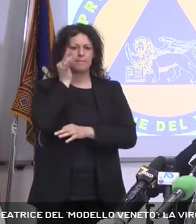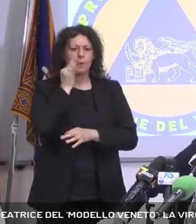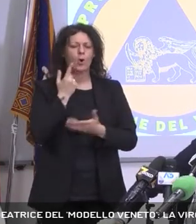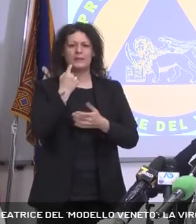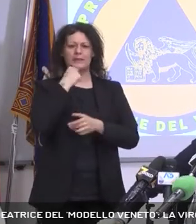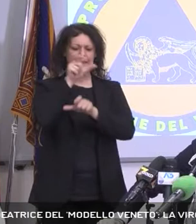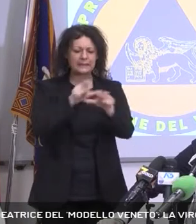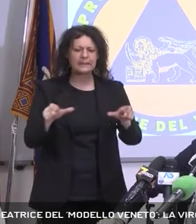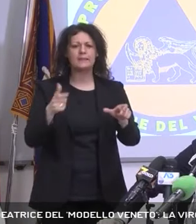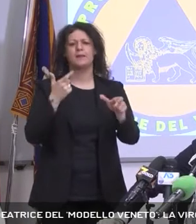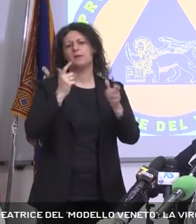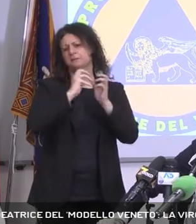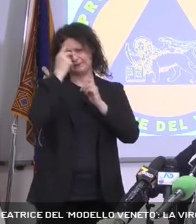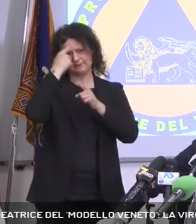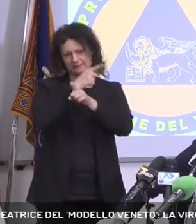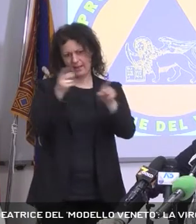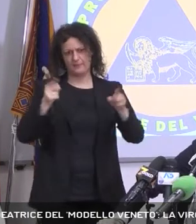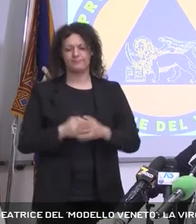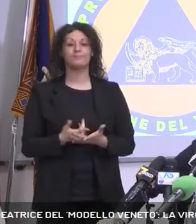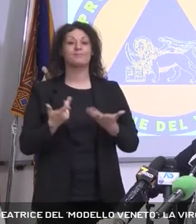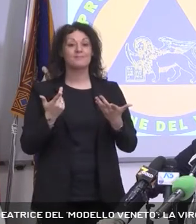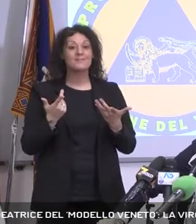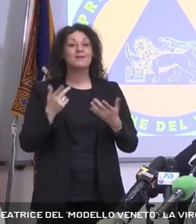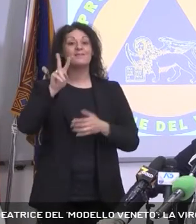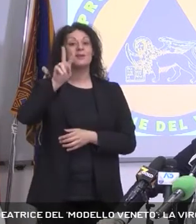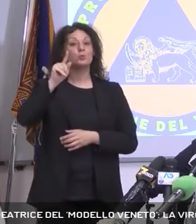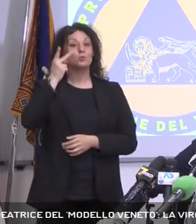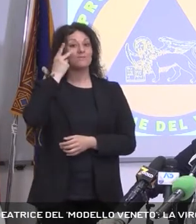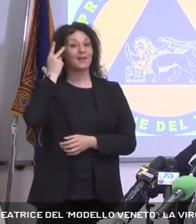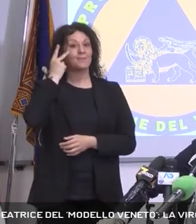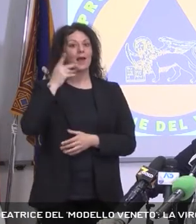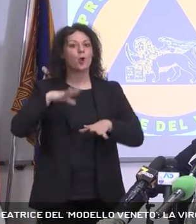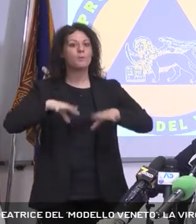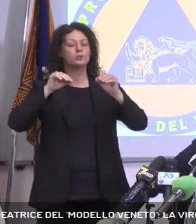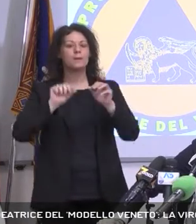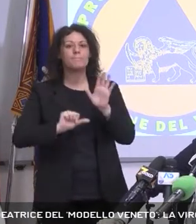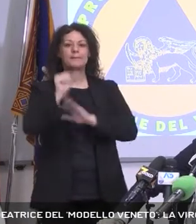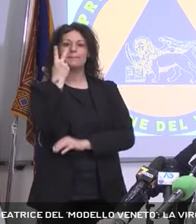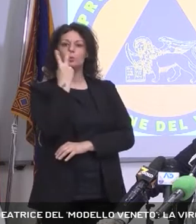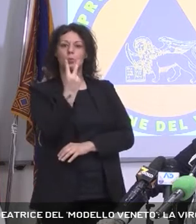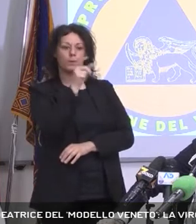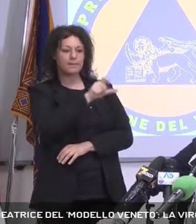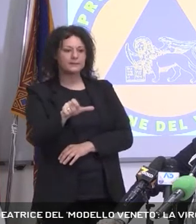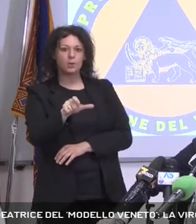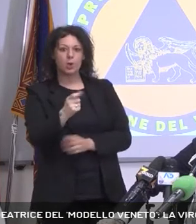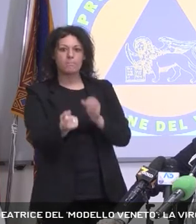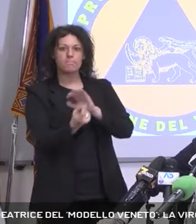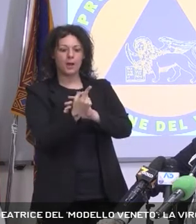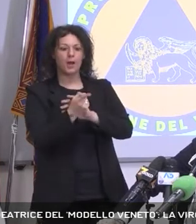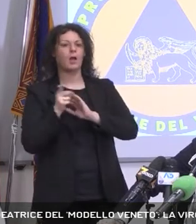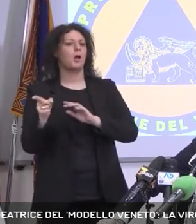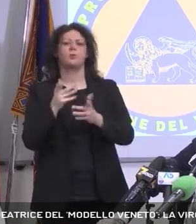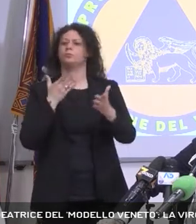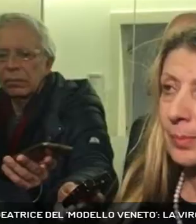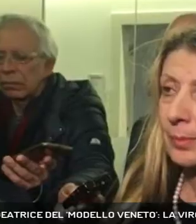cose che conoscete, tanto è vero che quel 21 febbraio sera con i primi due contagiati, lei ci ha messo in condizione di partire subito con